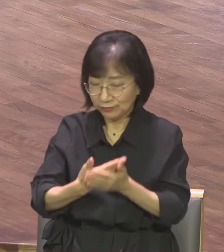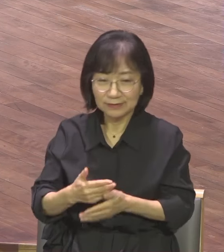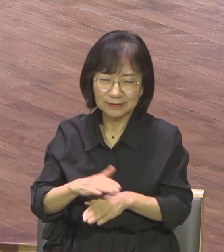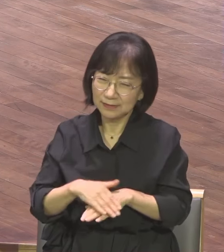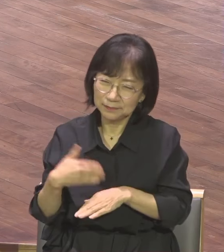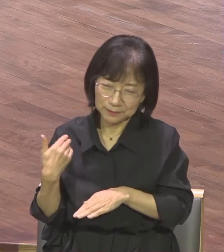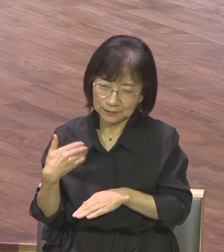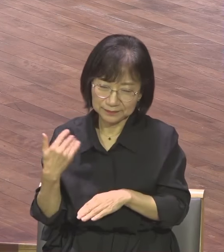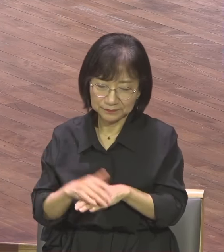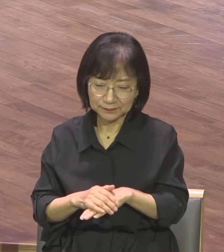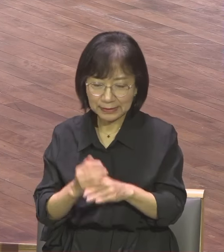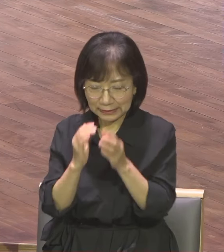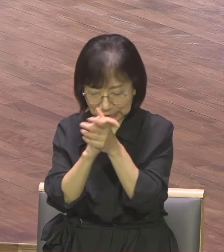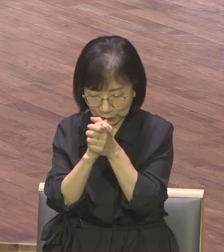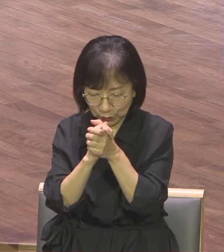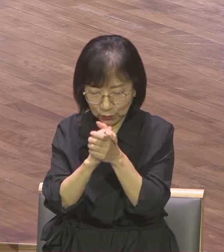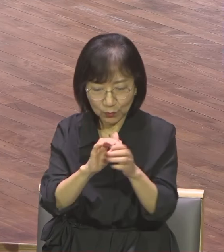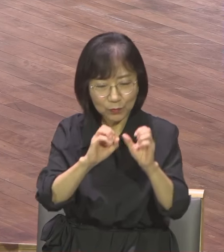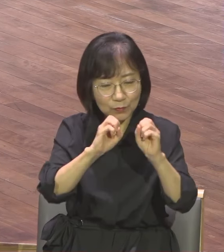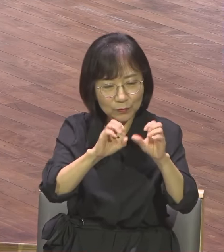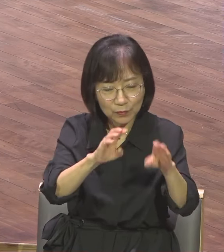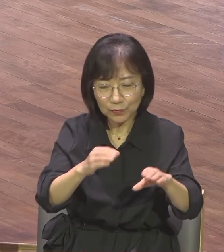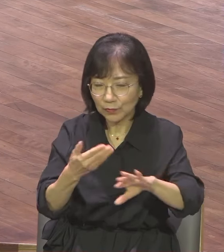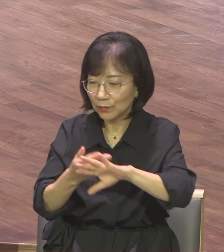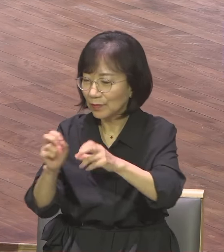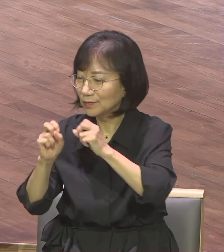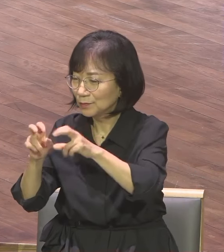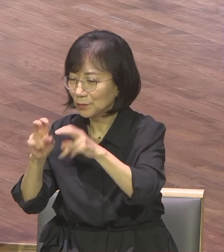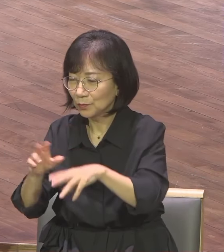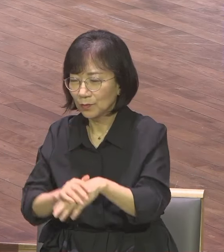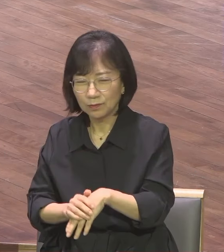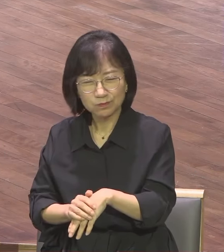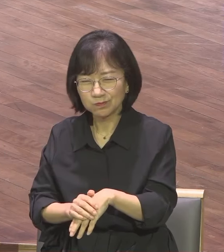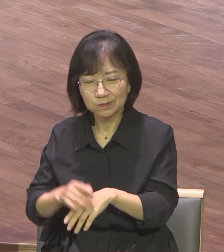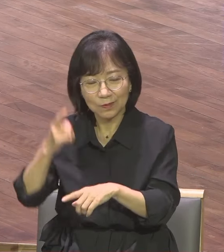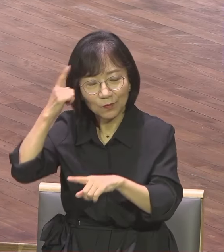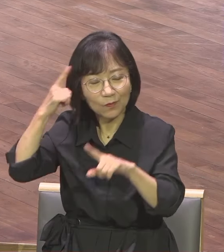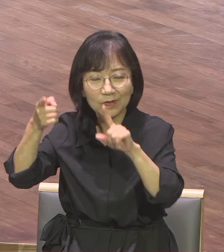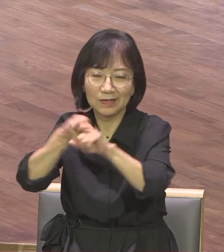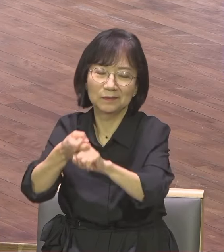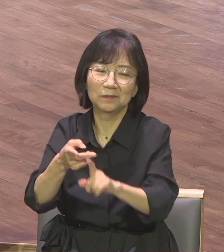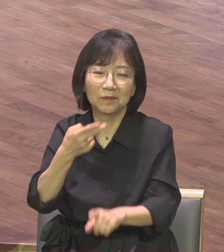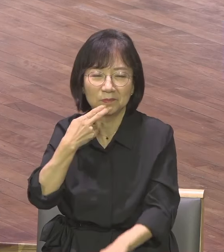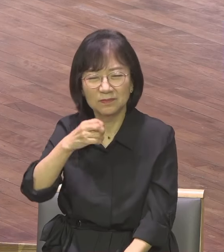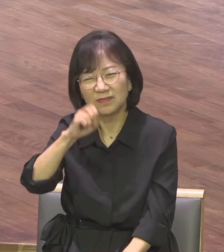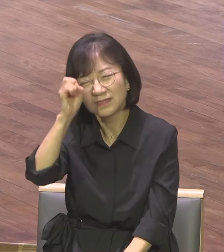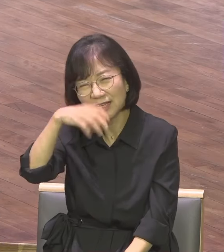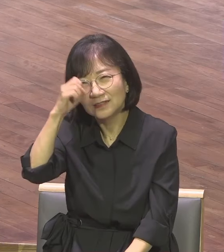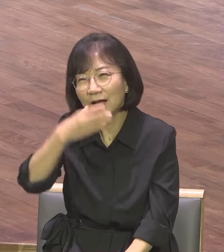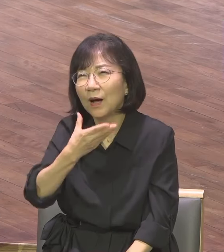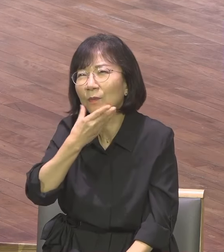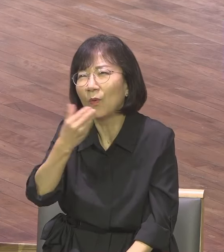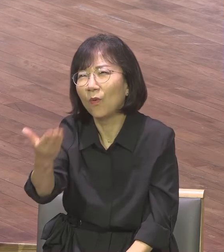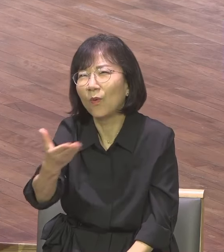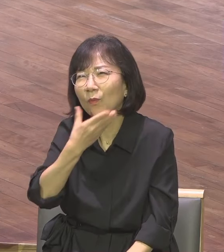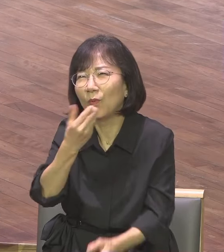전혀 관심이 없는 분들이 너무 많습니다 그냥 막연한 축복받기를 애쓰는 풍조가